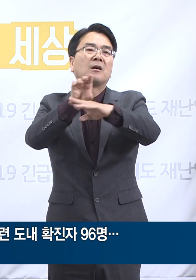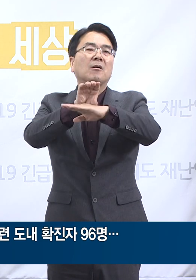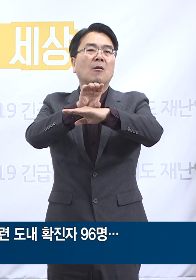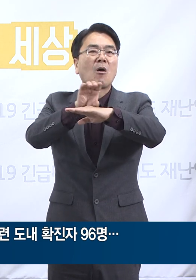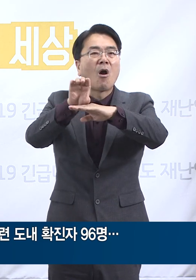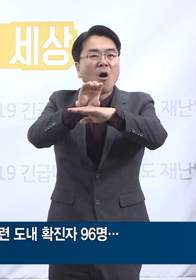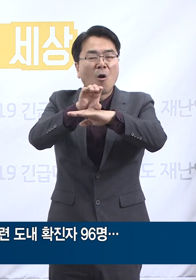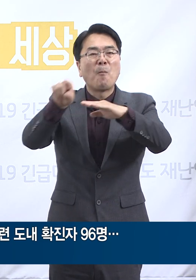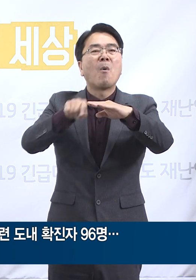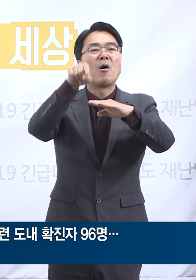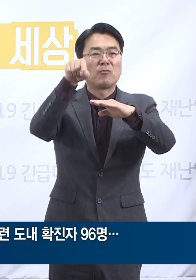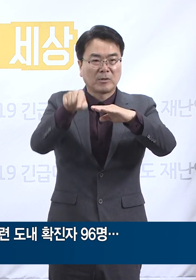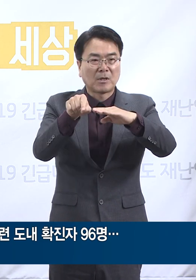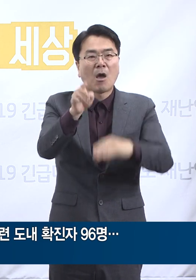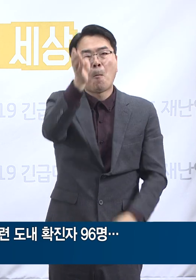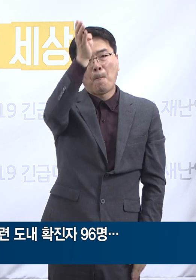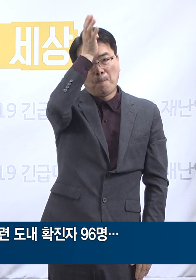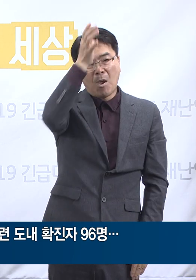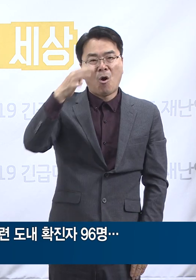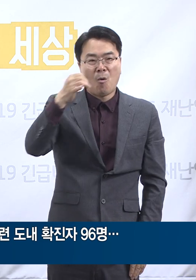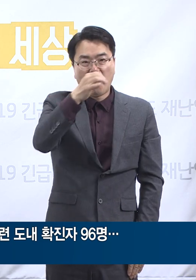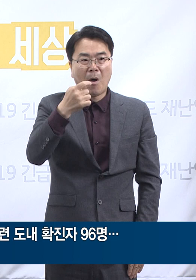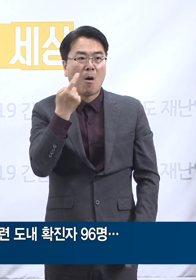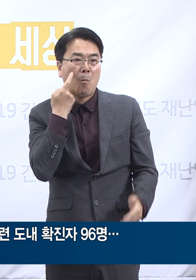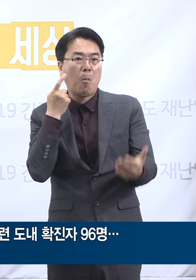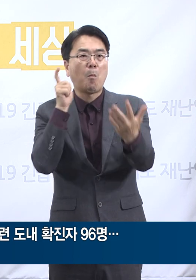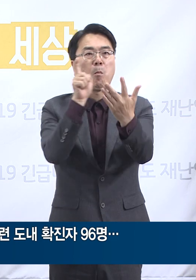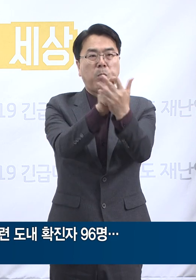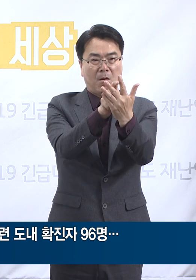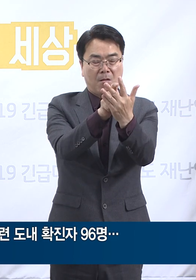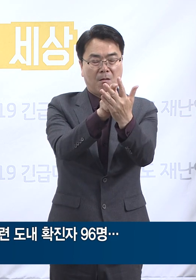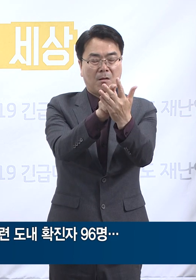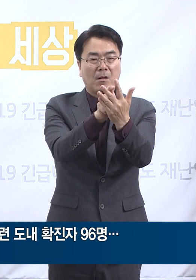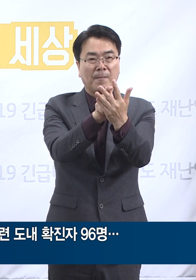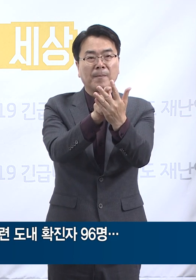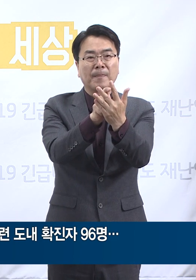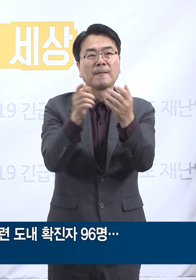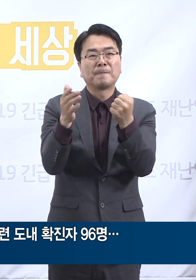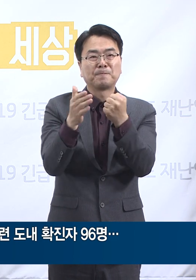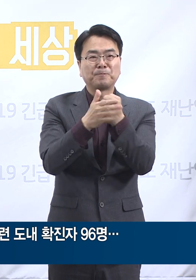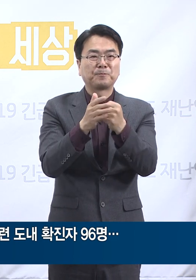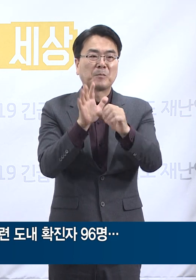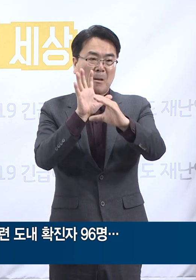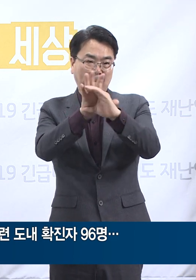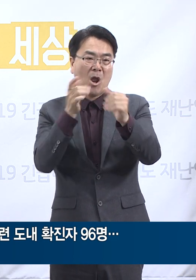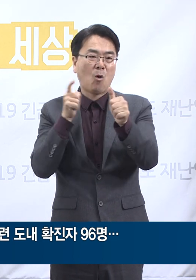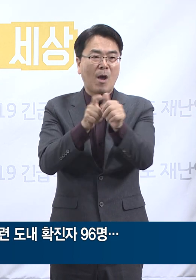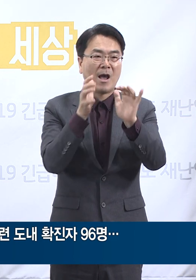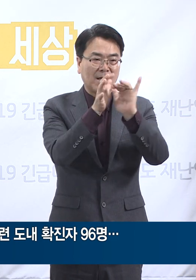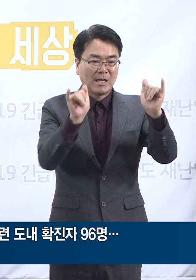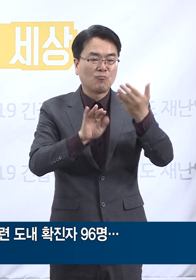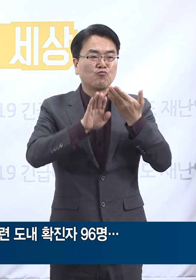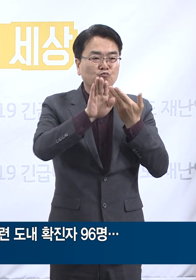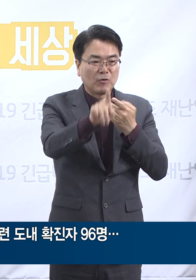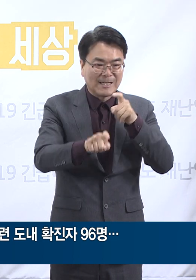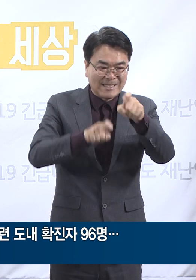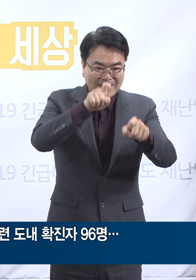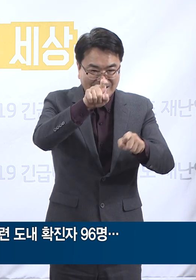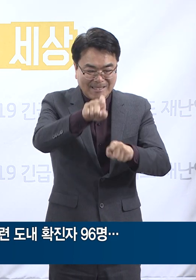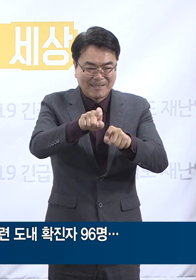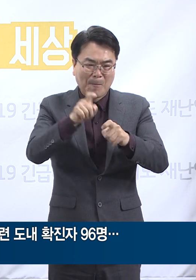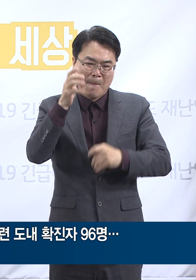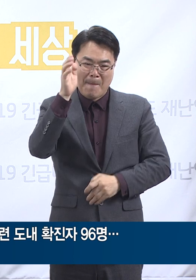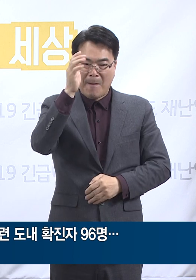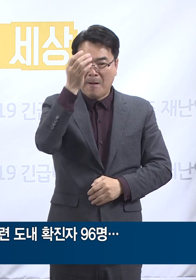랩인 작업용 PC에서 바이러스 양성 결과가 나왔습니다. 확진자 발생 이후 시행한 회사의 소독 조치